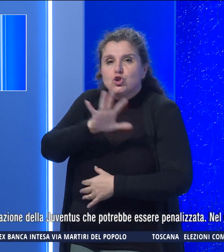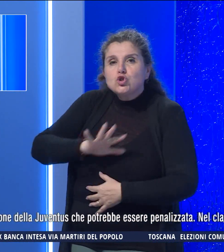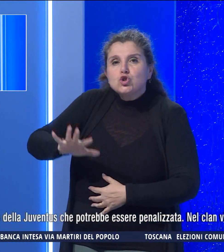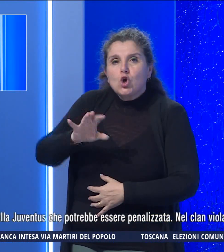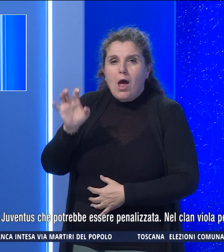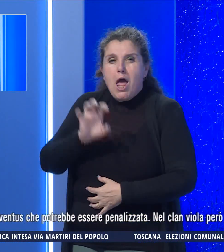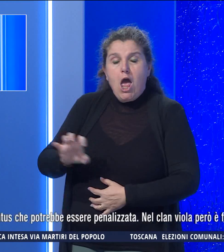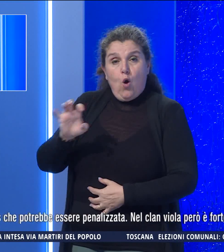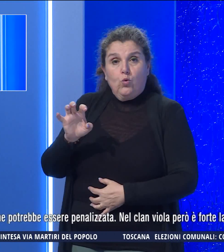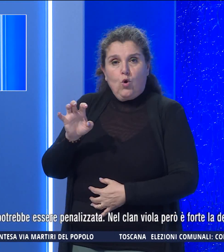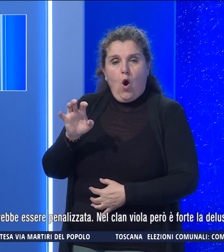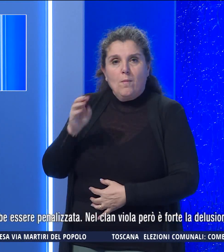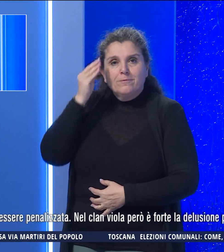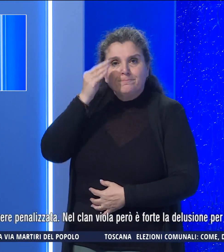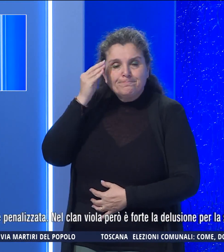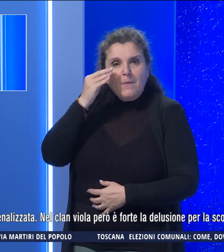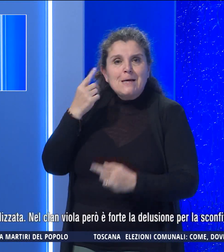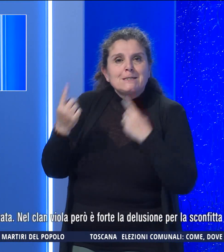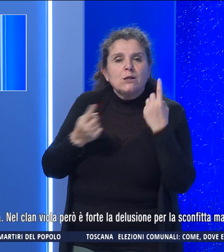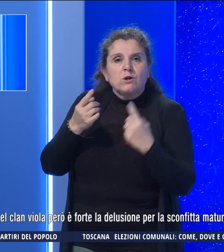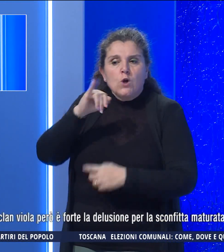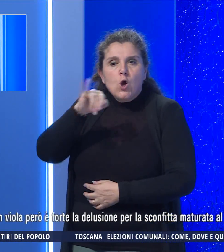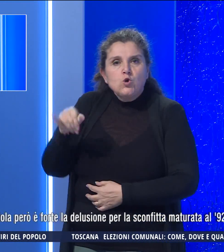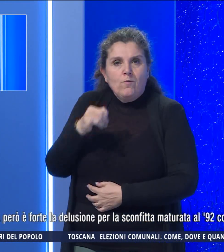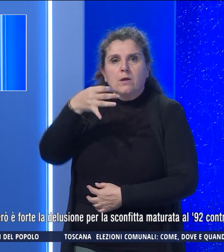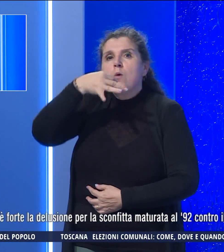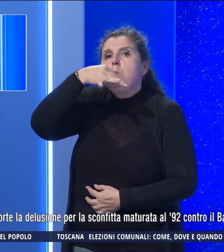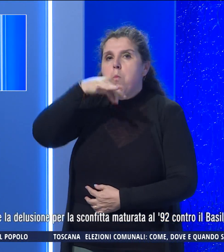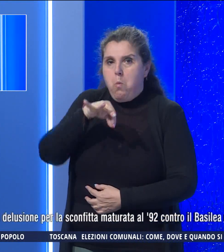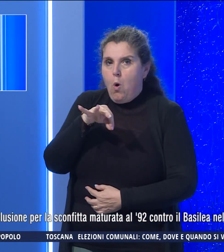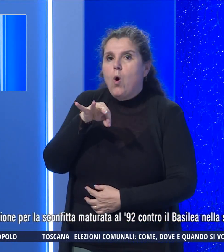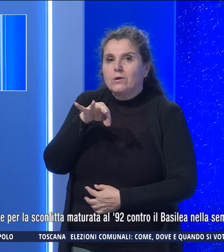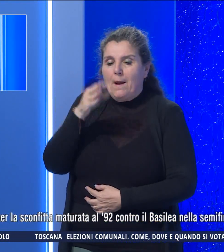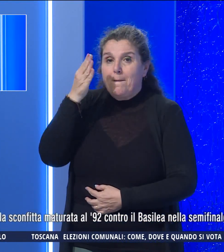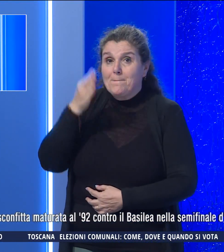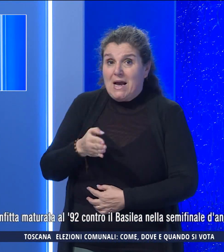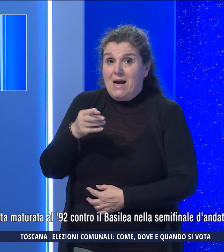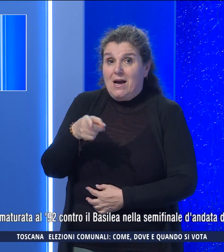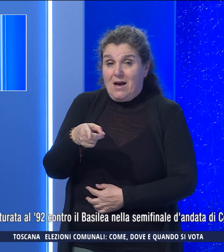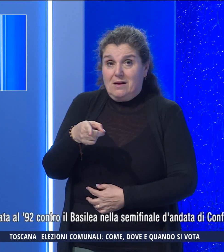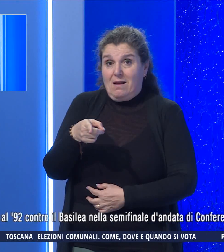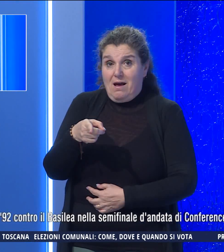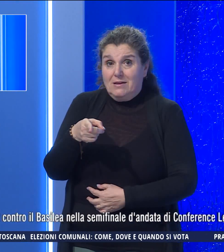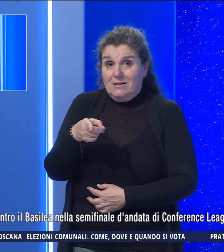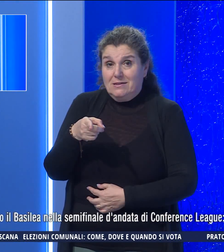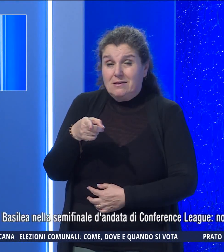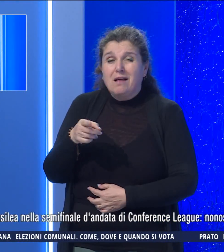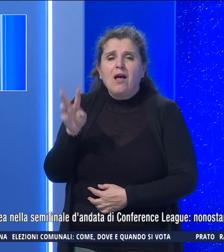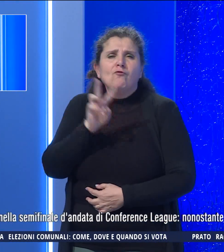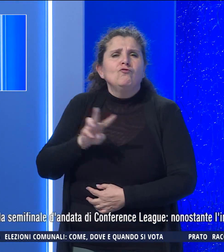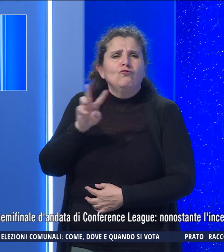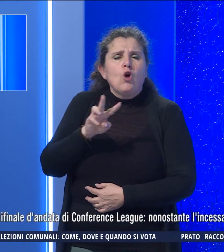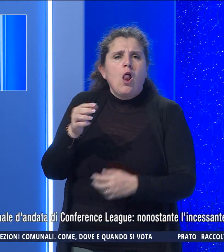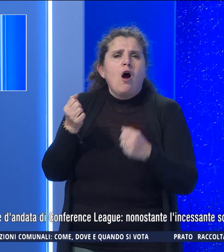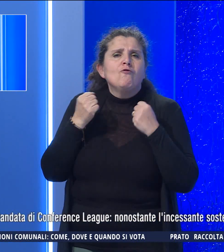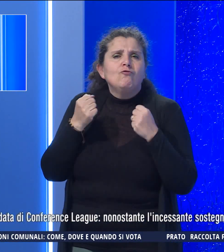tenendo conto della situazione della Juventus che potrebbe essere penalizzata. Nel clan Viola però è